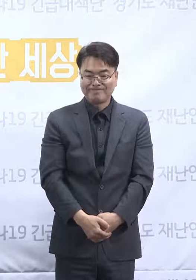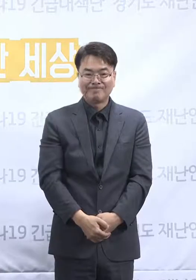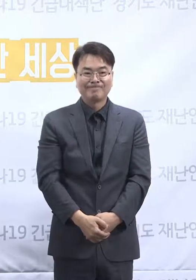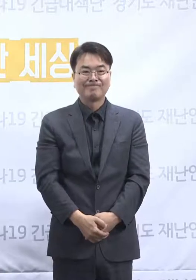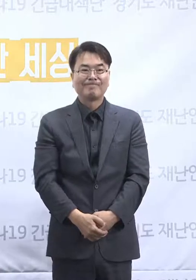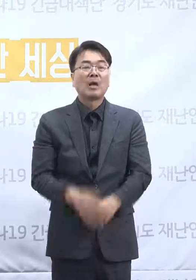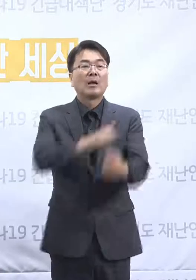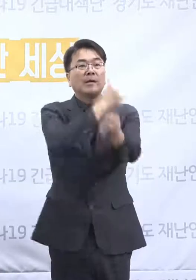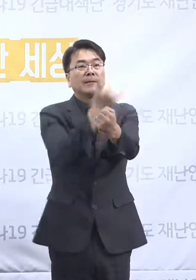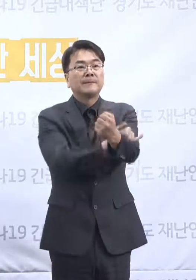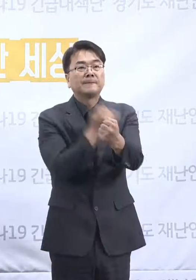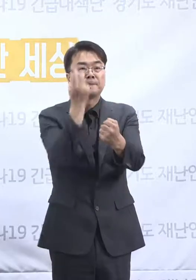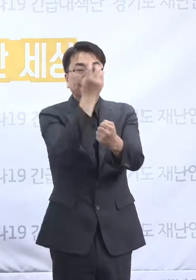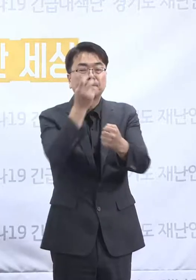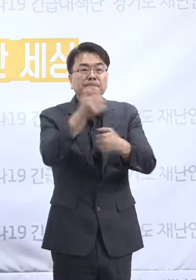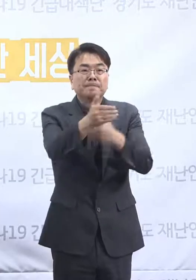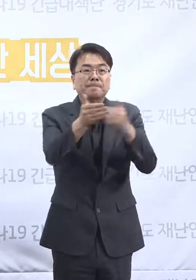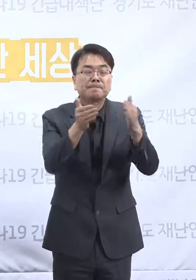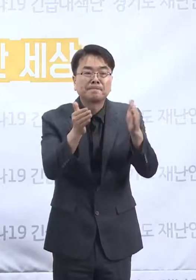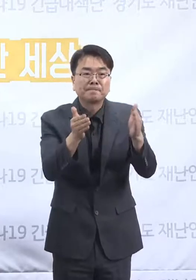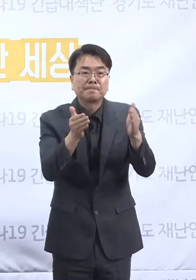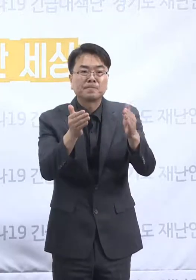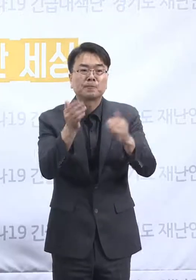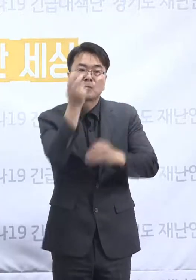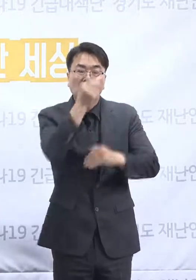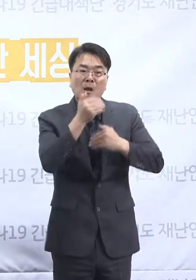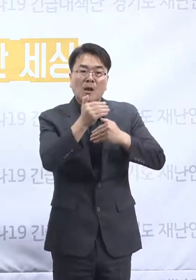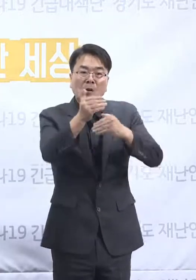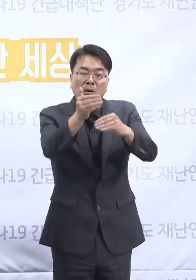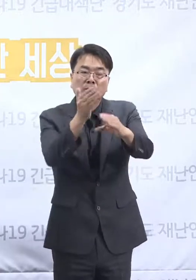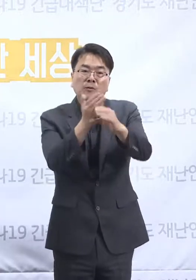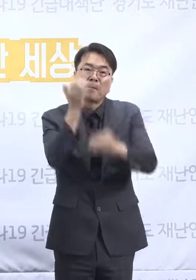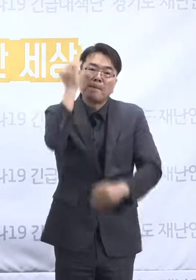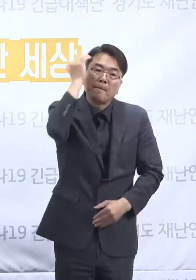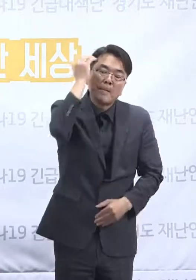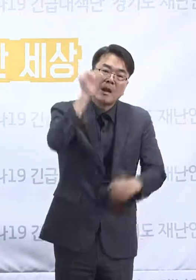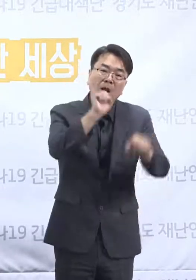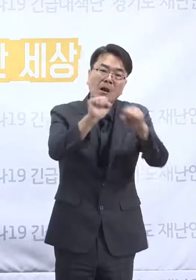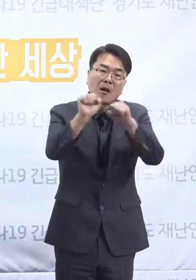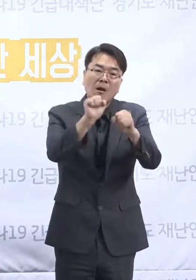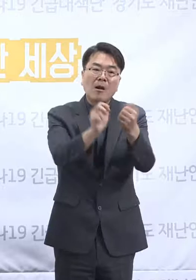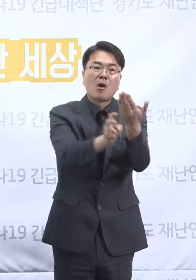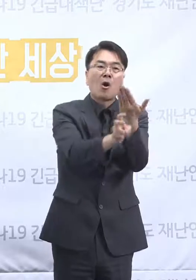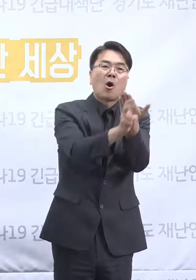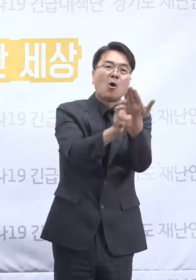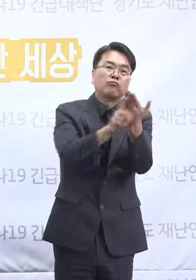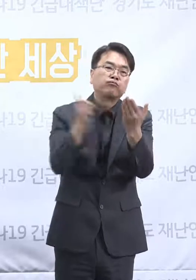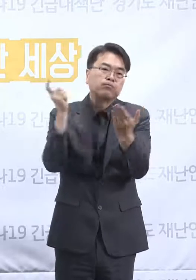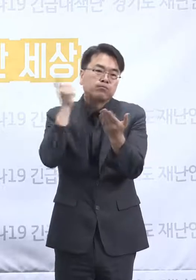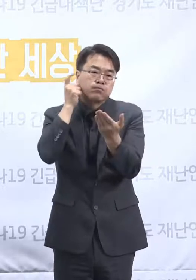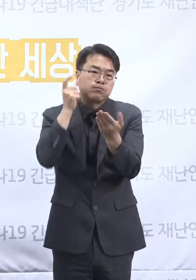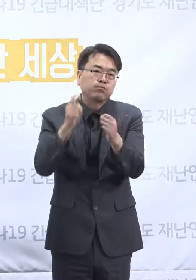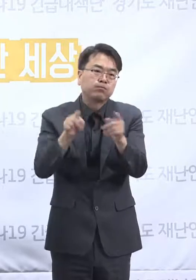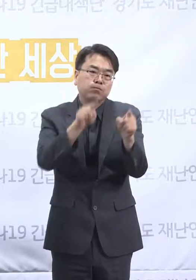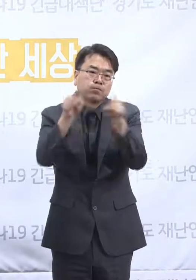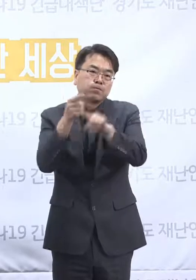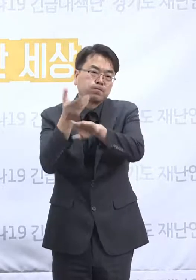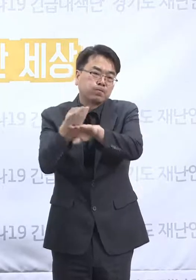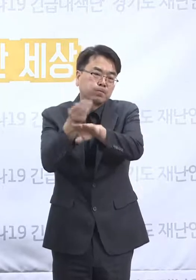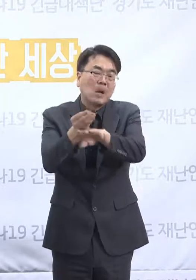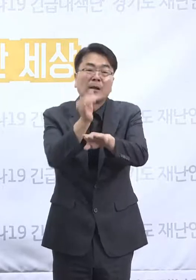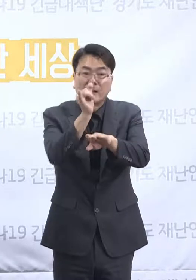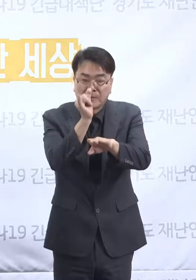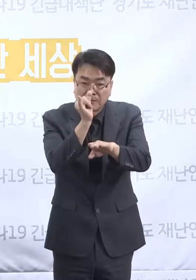인권조사반의 여준민입니다. 그 조사 과정에서 방해 행위는 일단 불법 녹취를 하는 것들이 있었는데요.